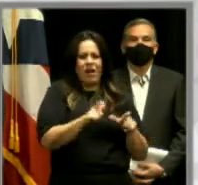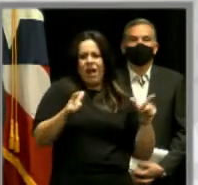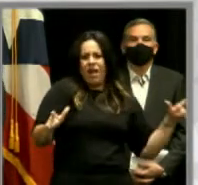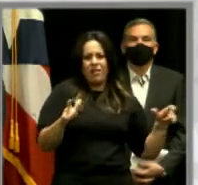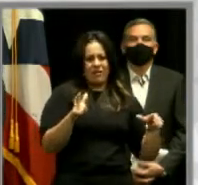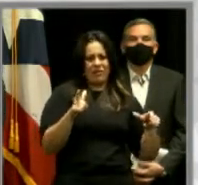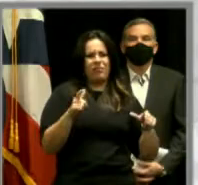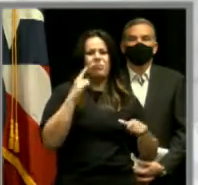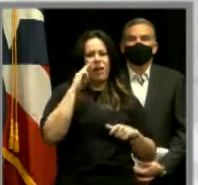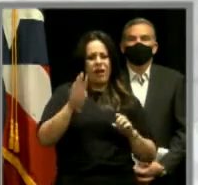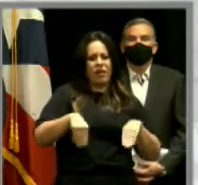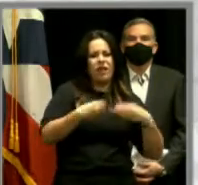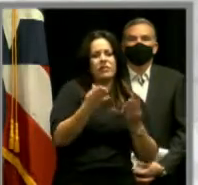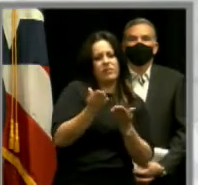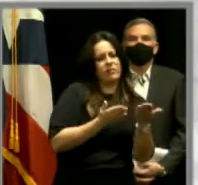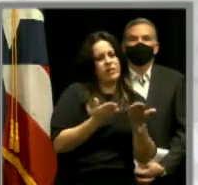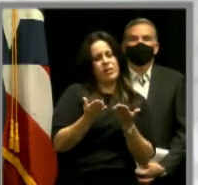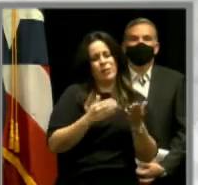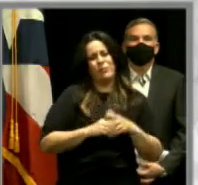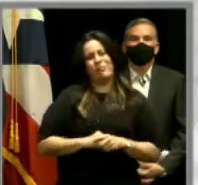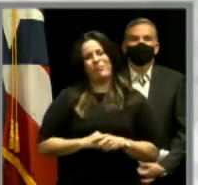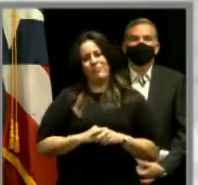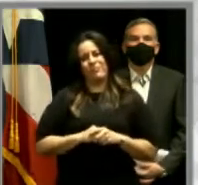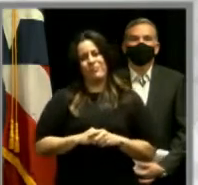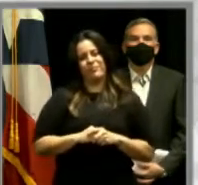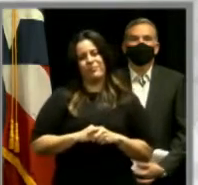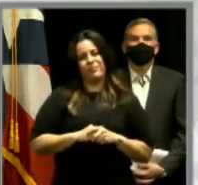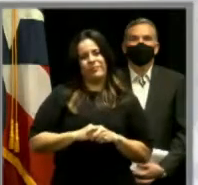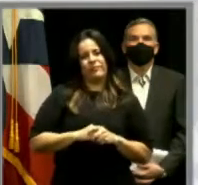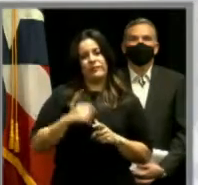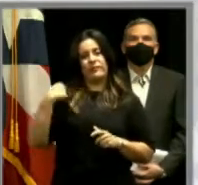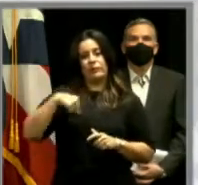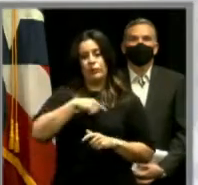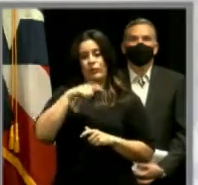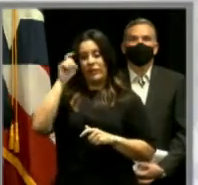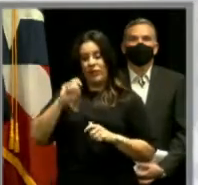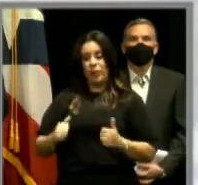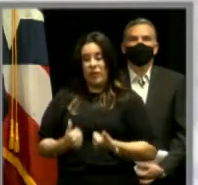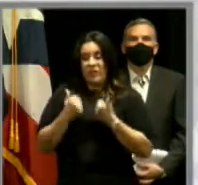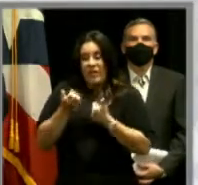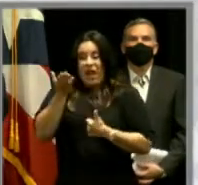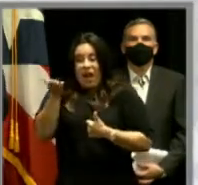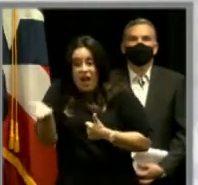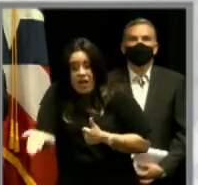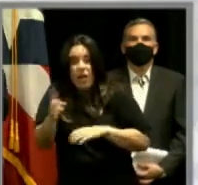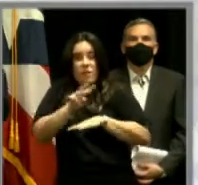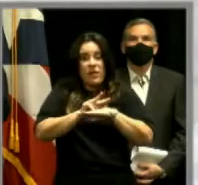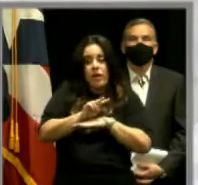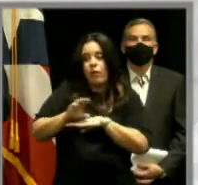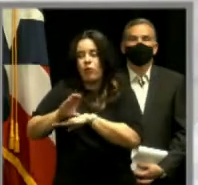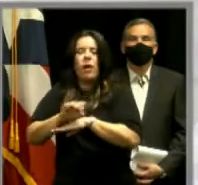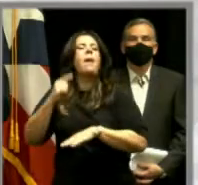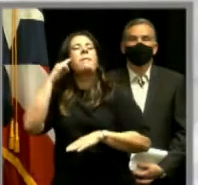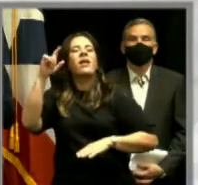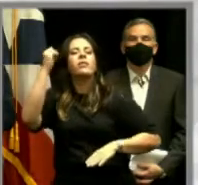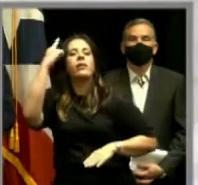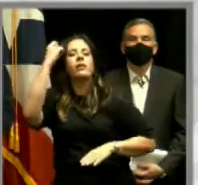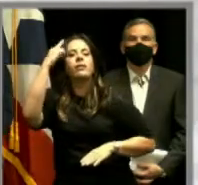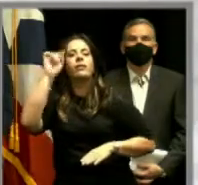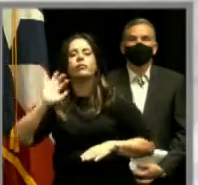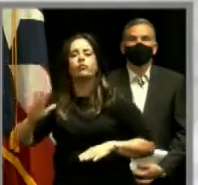para recibir ese servicio. Hay que vivir en Vieques y en Culebra para conocer la necesidad.